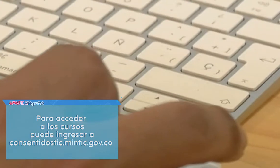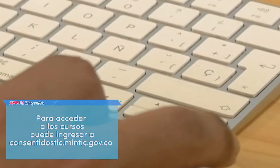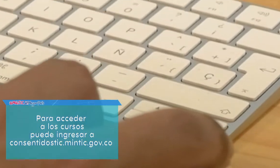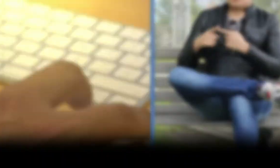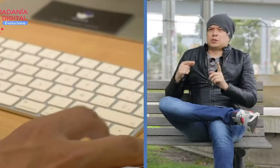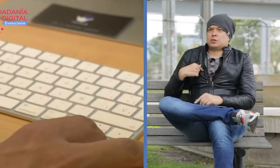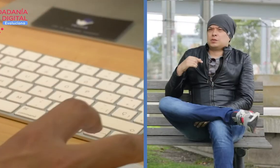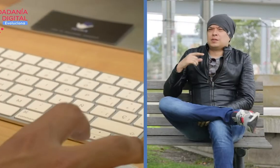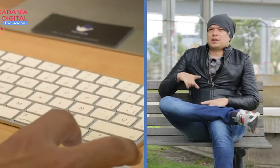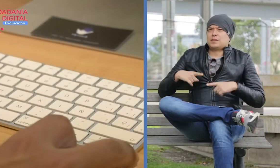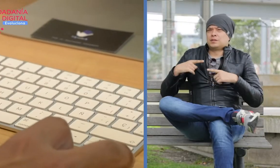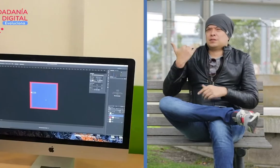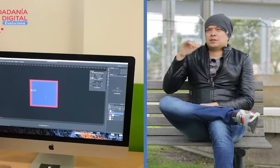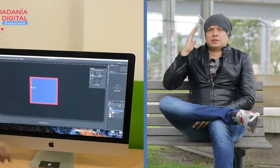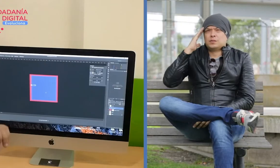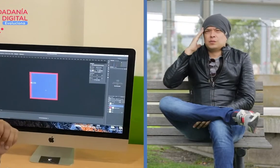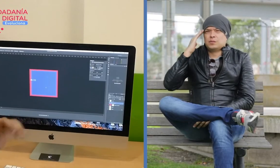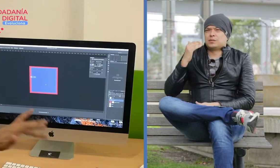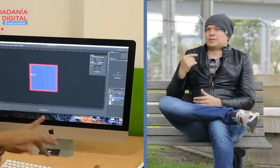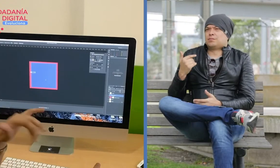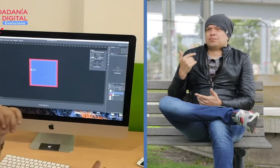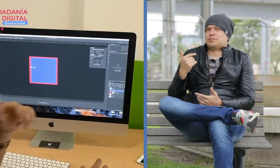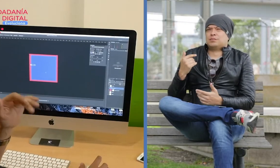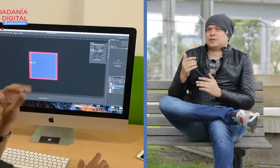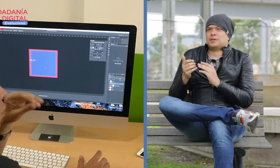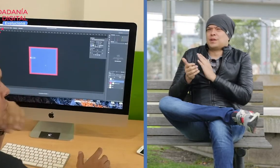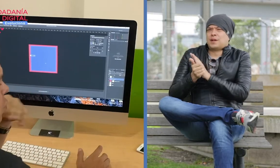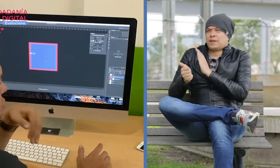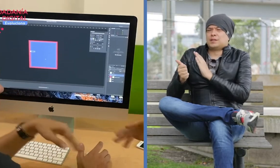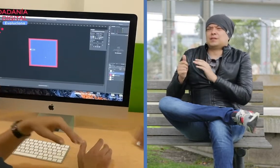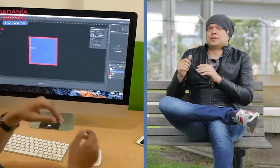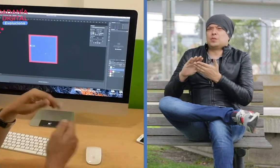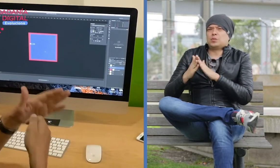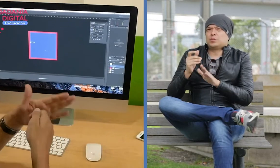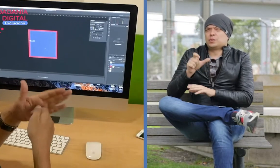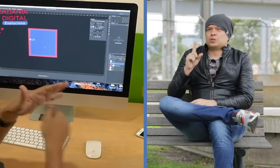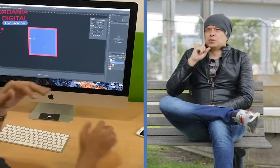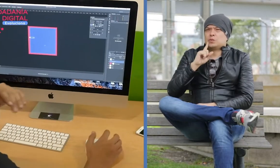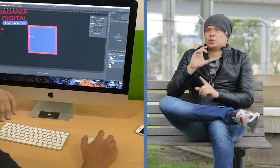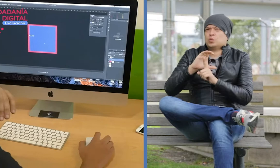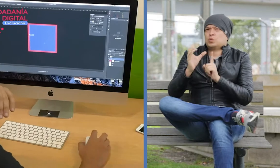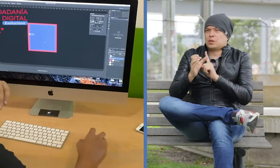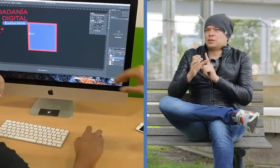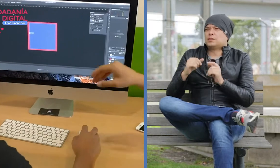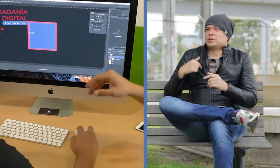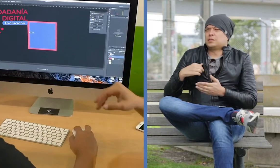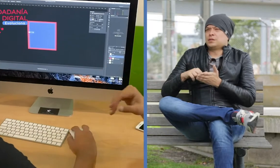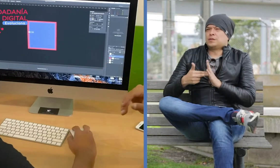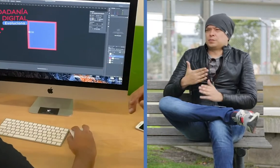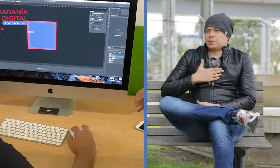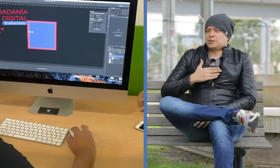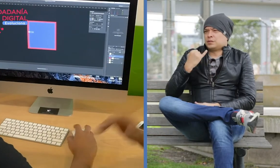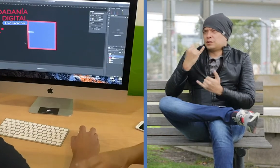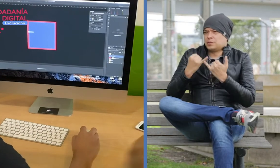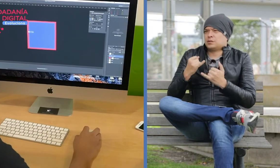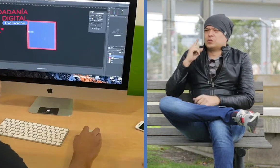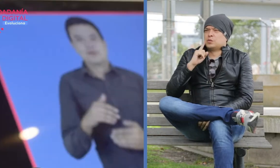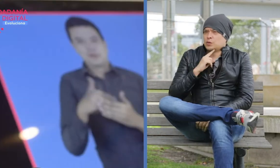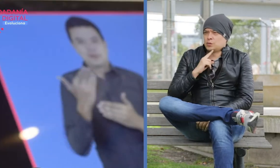He desarrollado habilidades al interior de la comunidad sorda desde mi identidad y mi cultura sorda. He